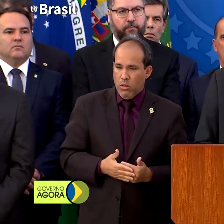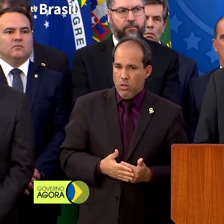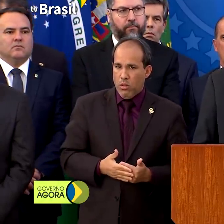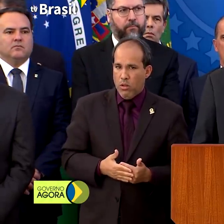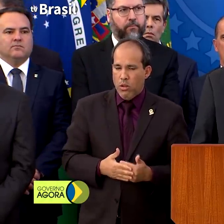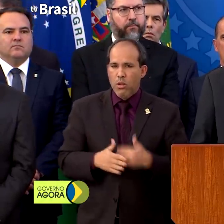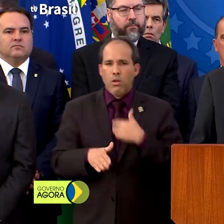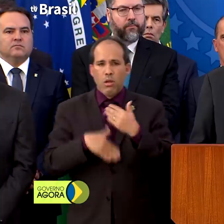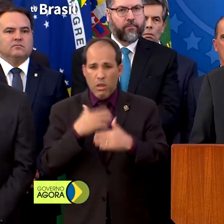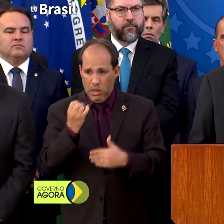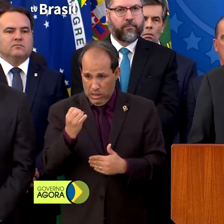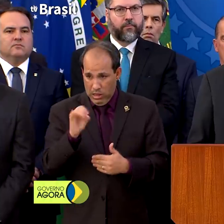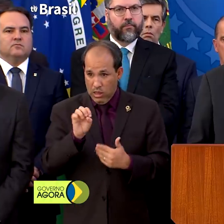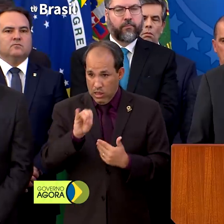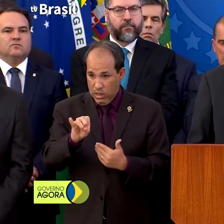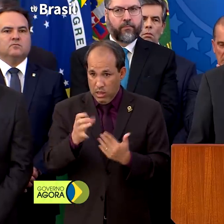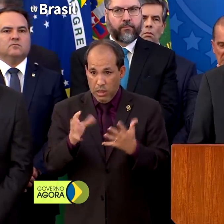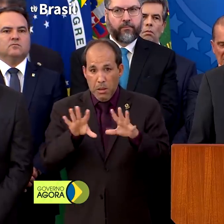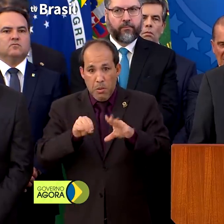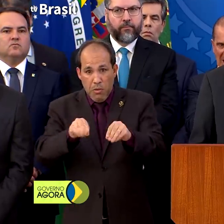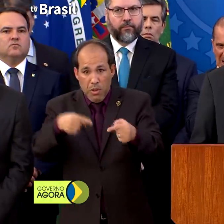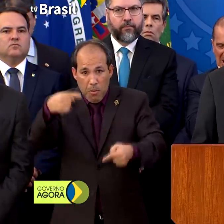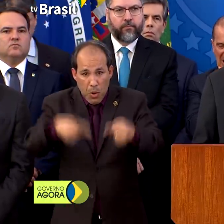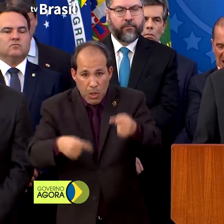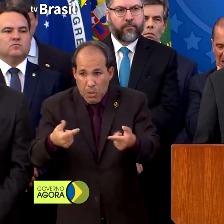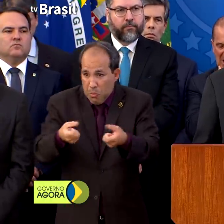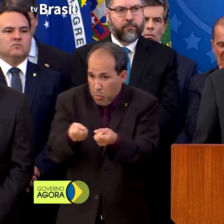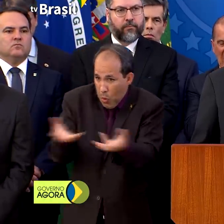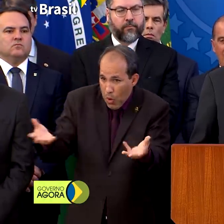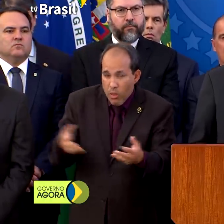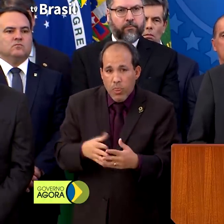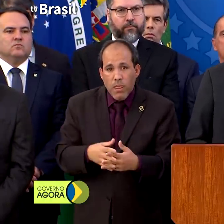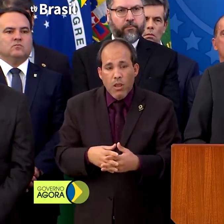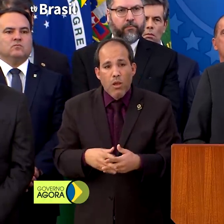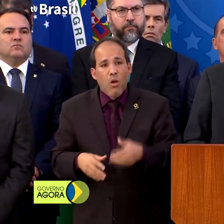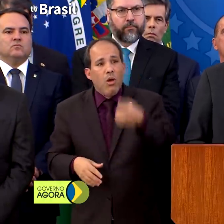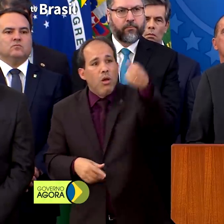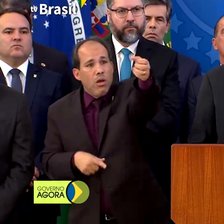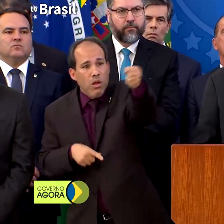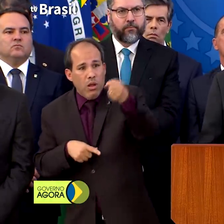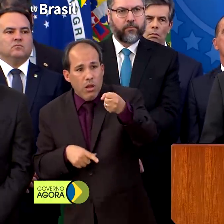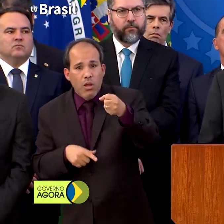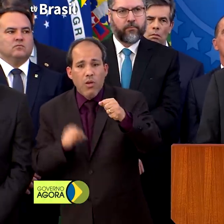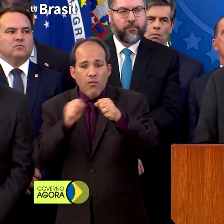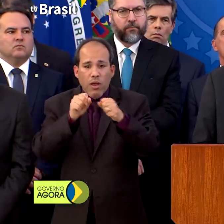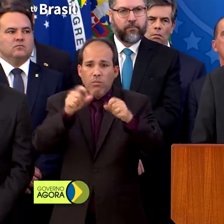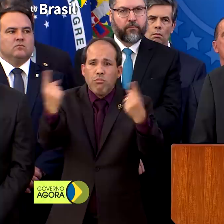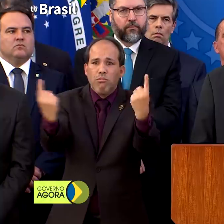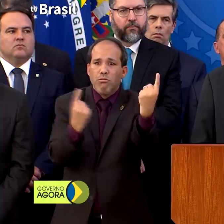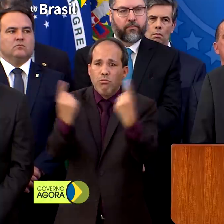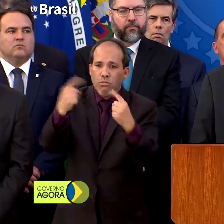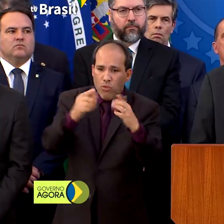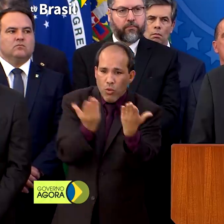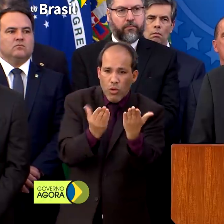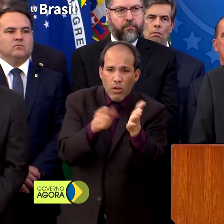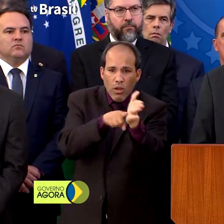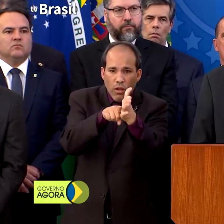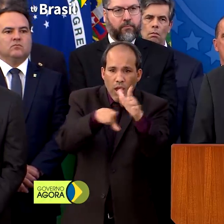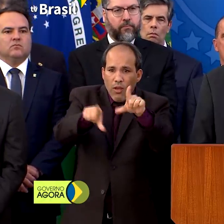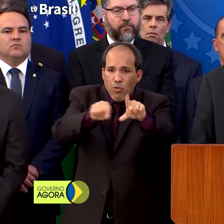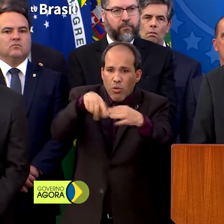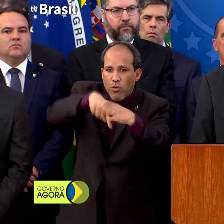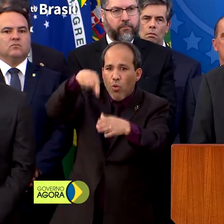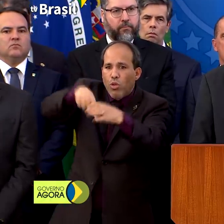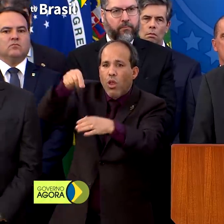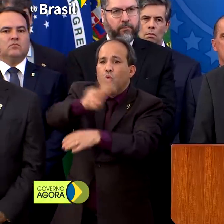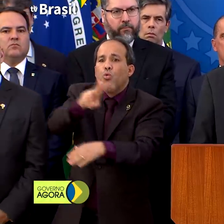tem interferência política, técnica ou humana, pegar os que têm condições e fazer um sorteio. Por